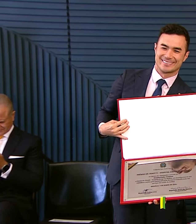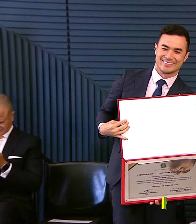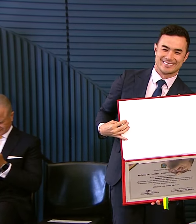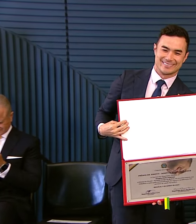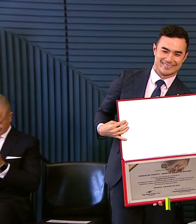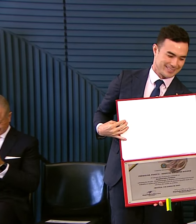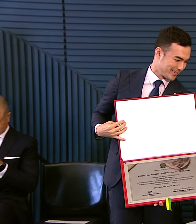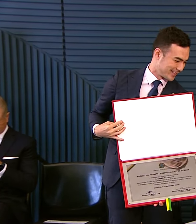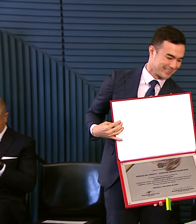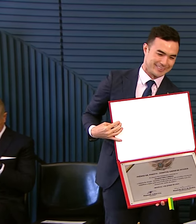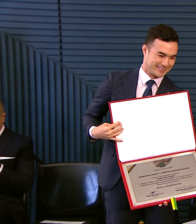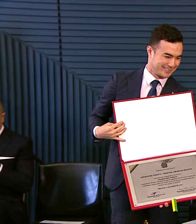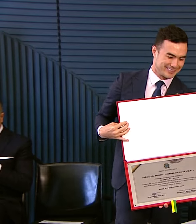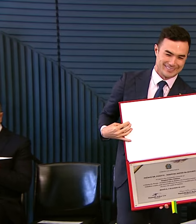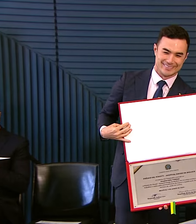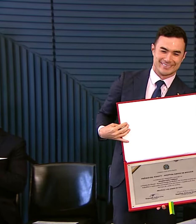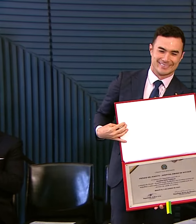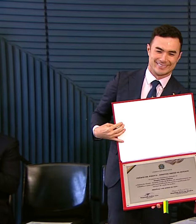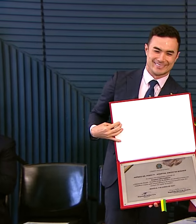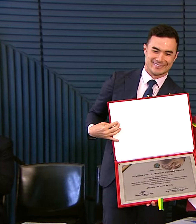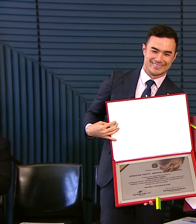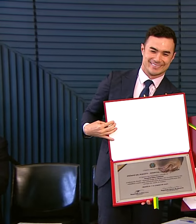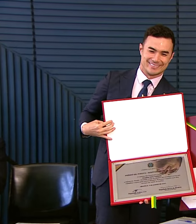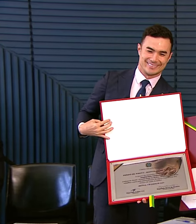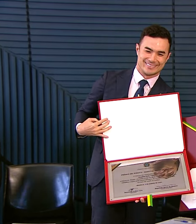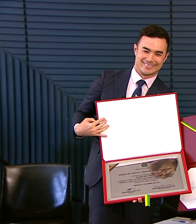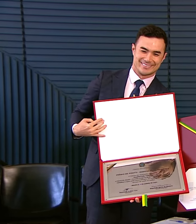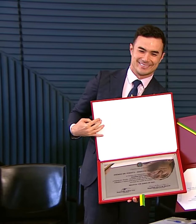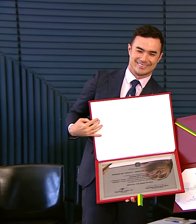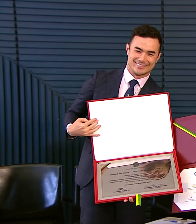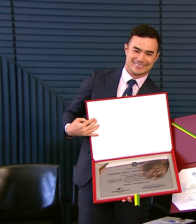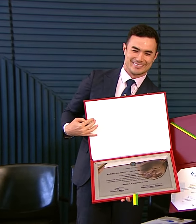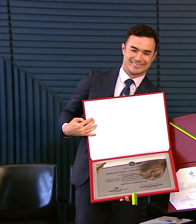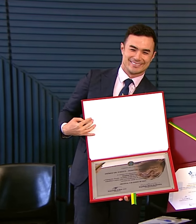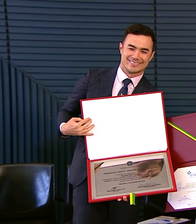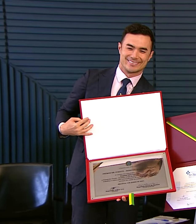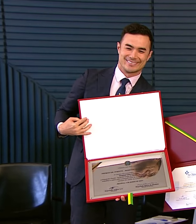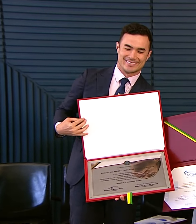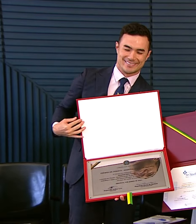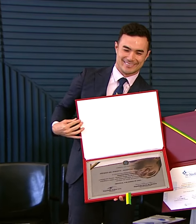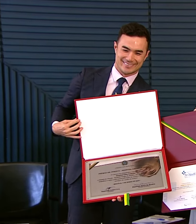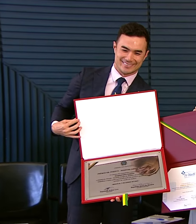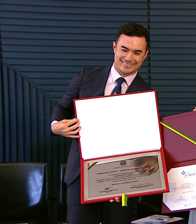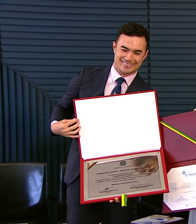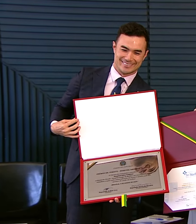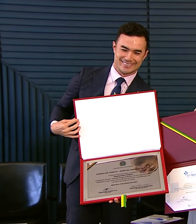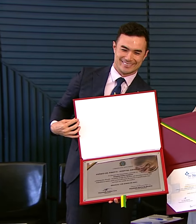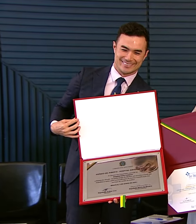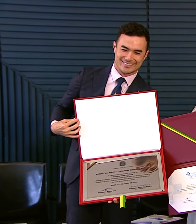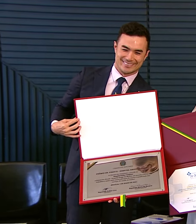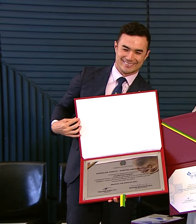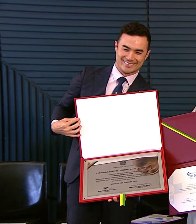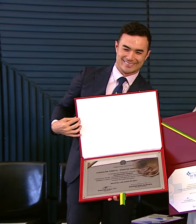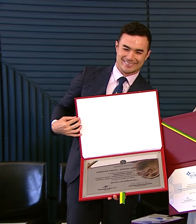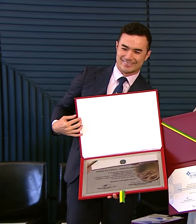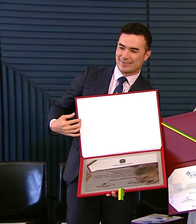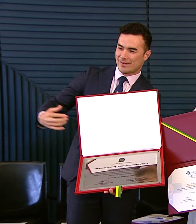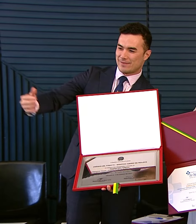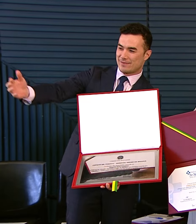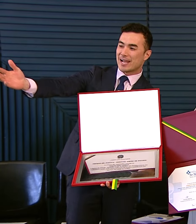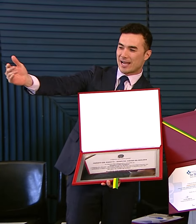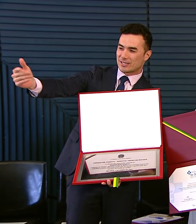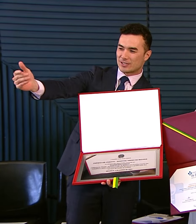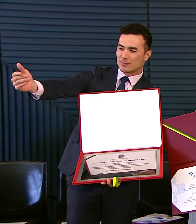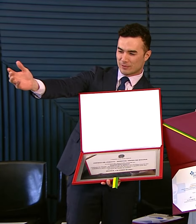urgência Ginecológica E oferece Atendimento de excelência A gestantes Puérperas E a recém-nascidos São